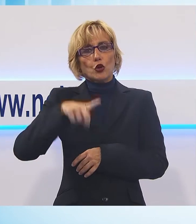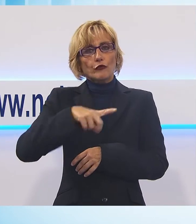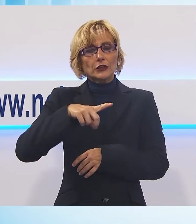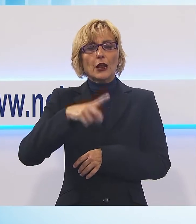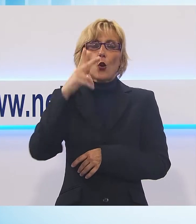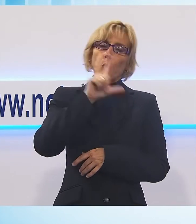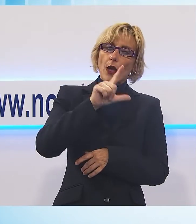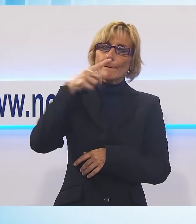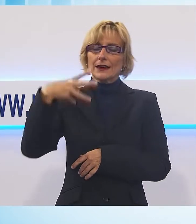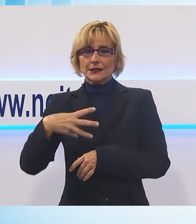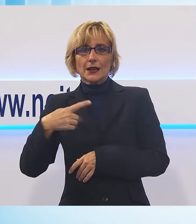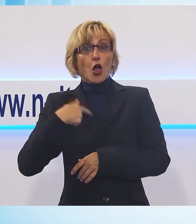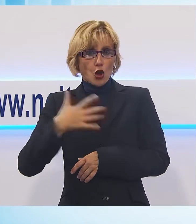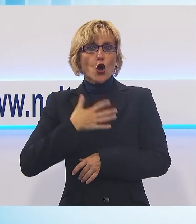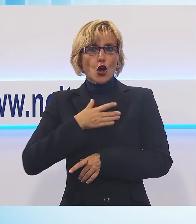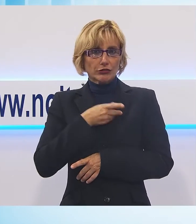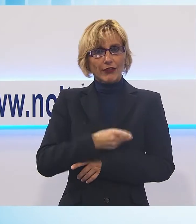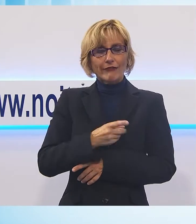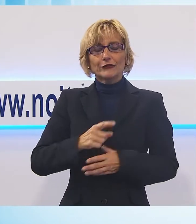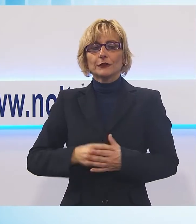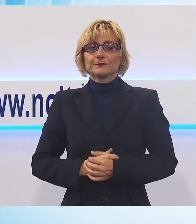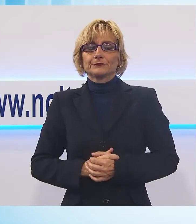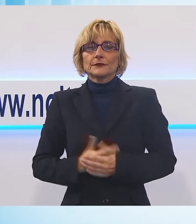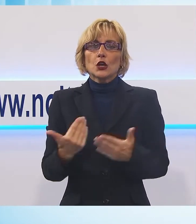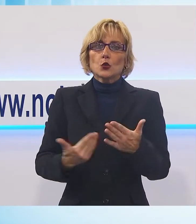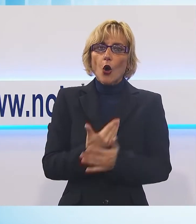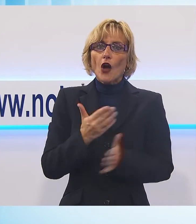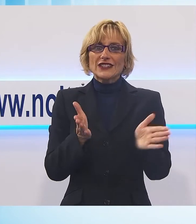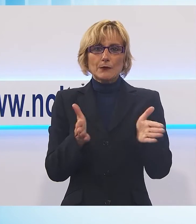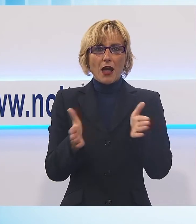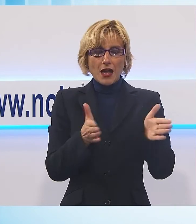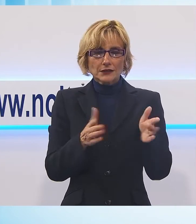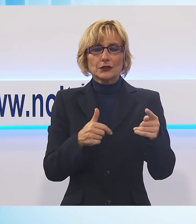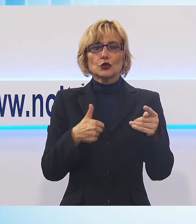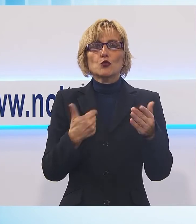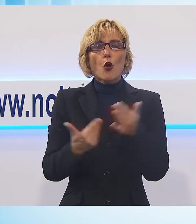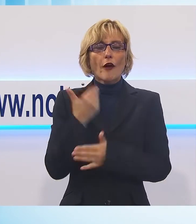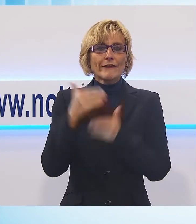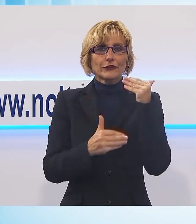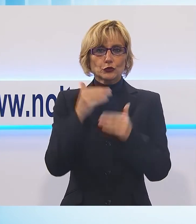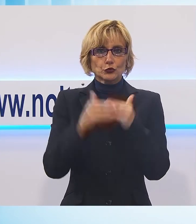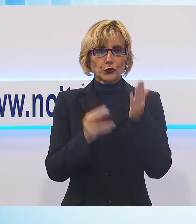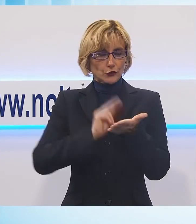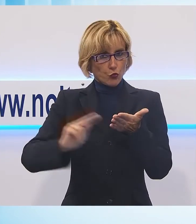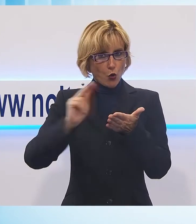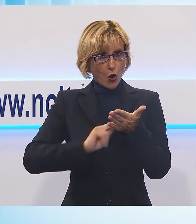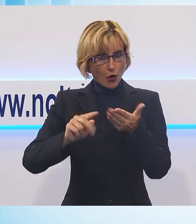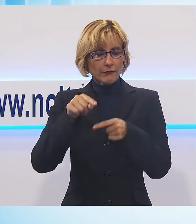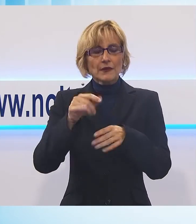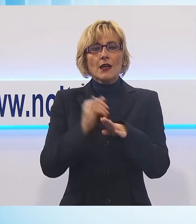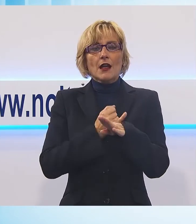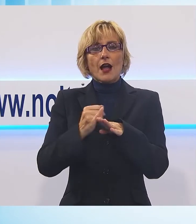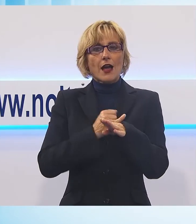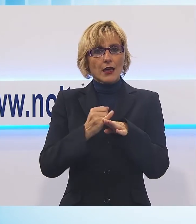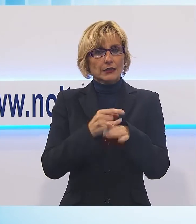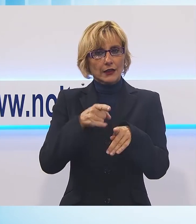soddisfatto di quanto realizzato Nuovi spazi e nuove infrastrutture per la scuola è questa la caratterizzazione